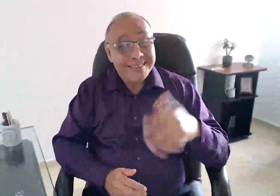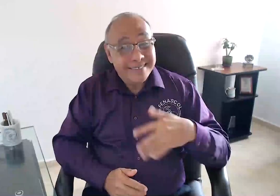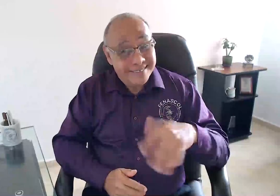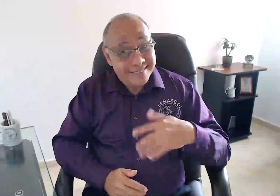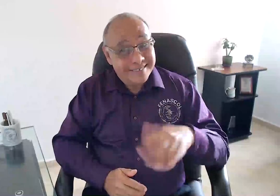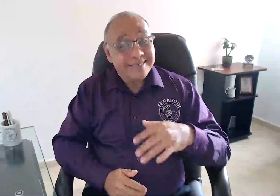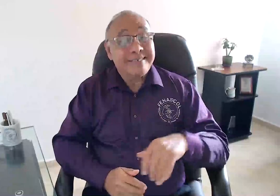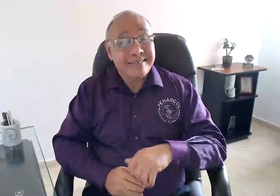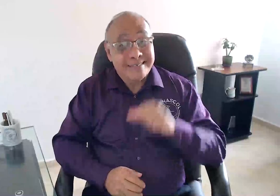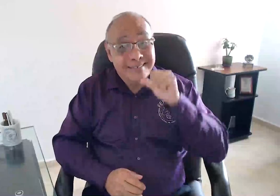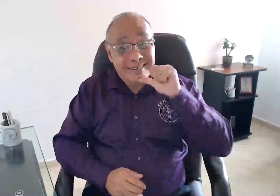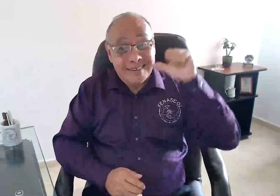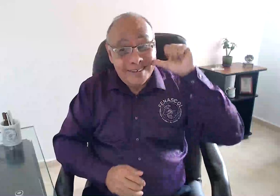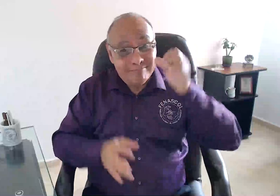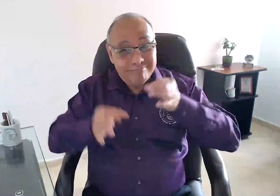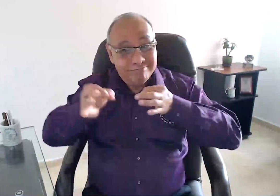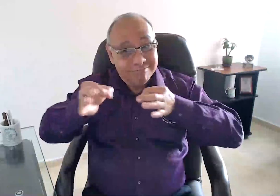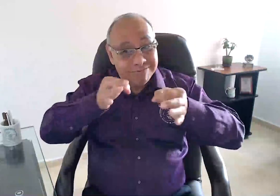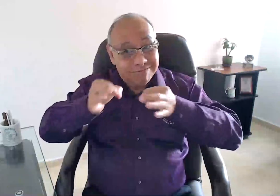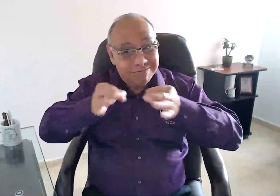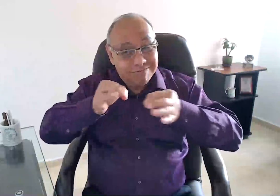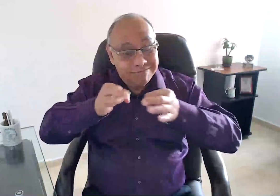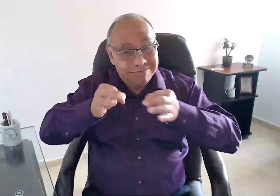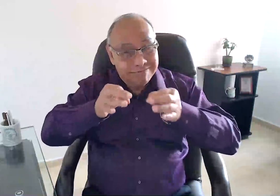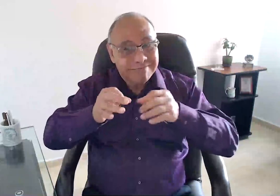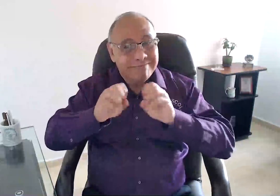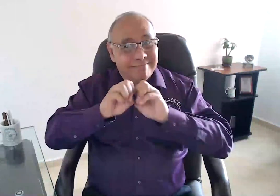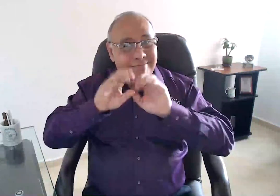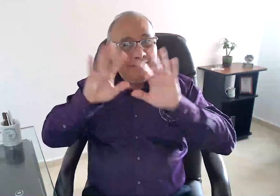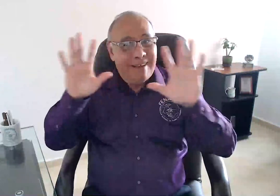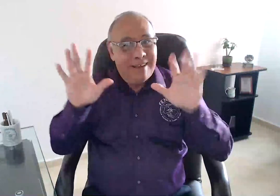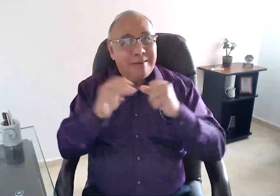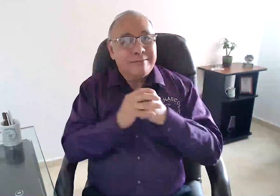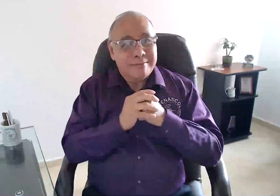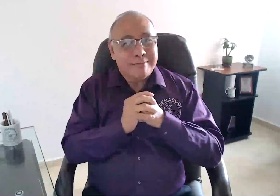¡Guau! ¿Vieron? La explicación de Andrea fue muy clara.